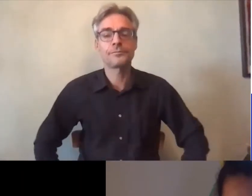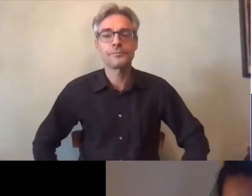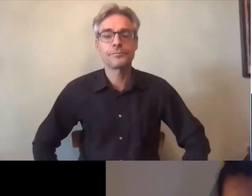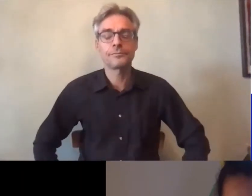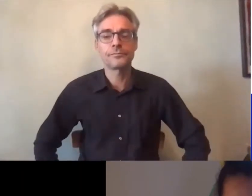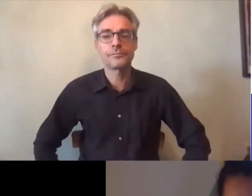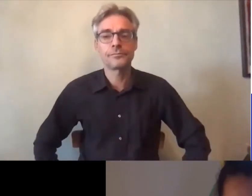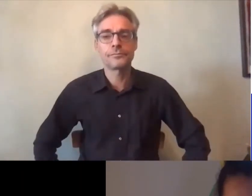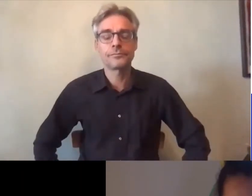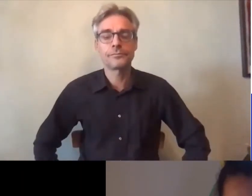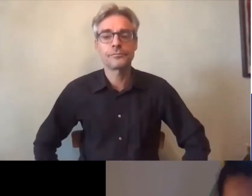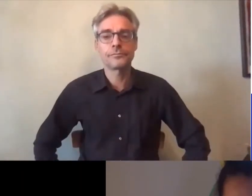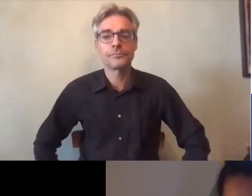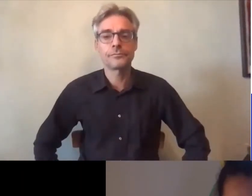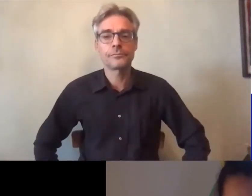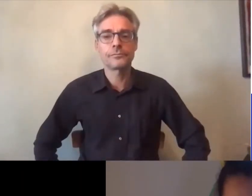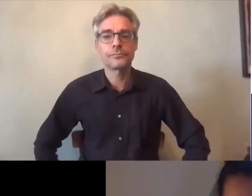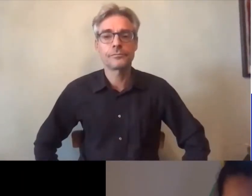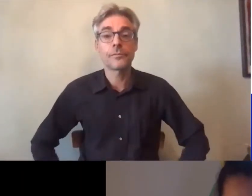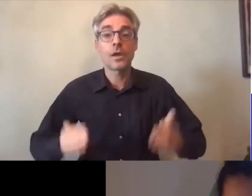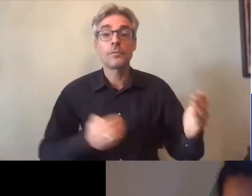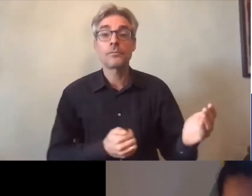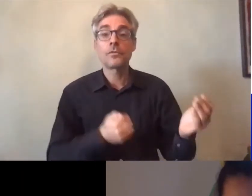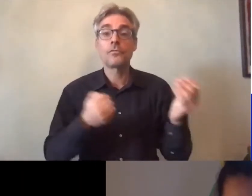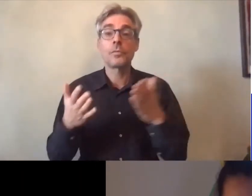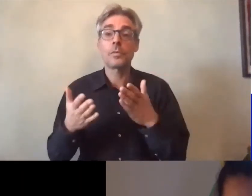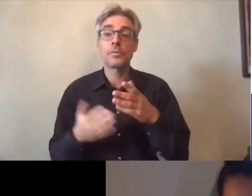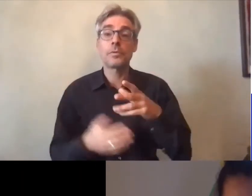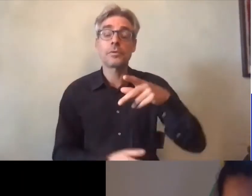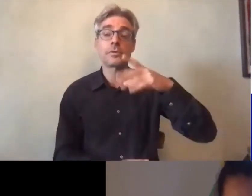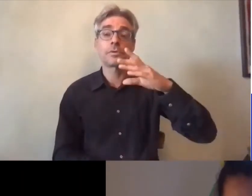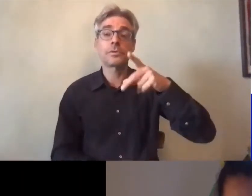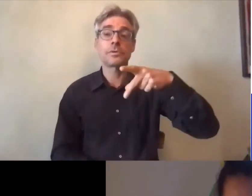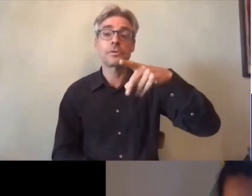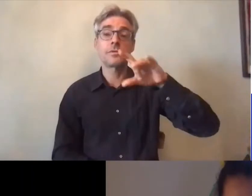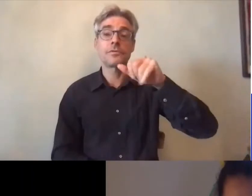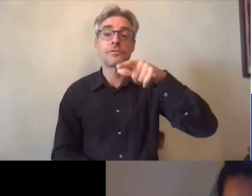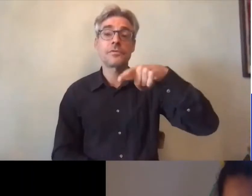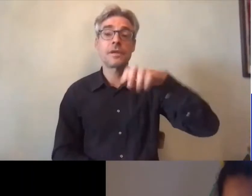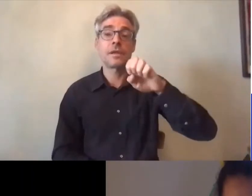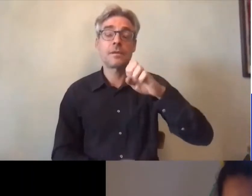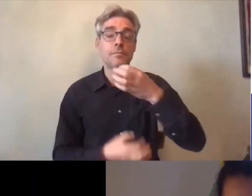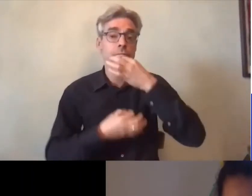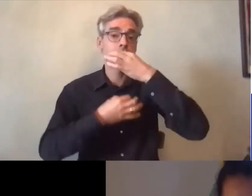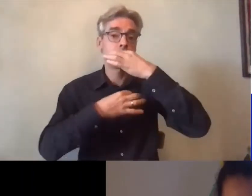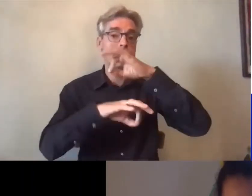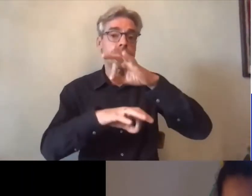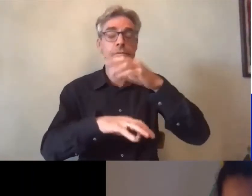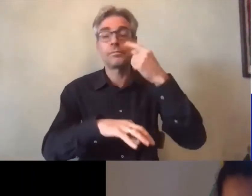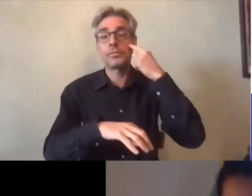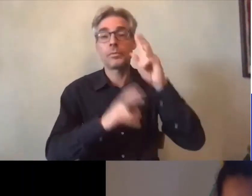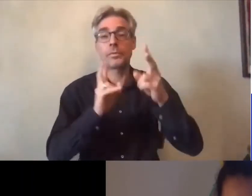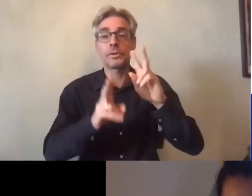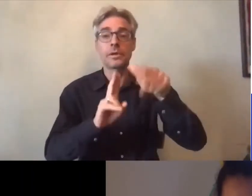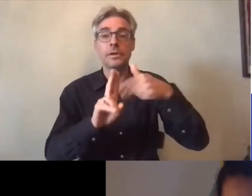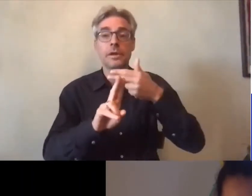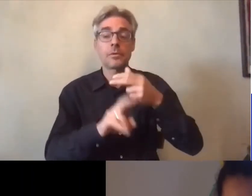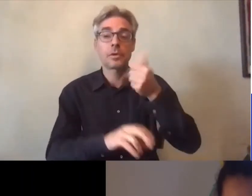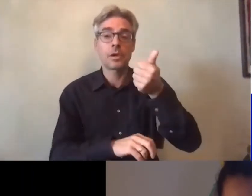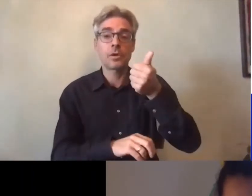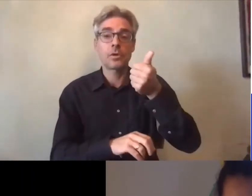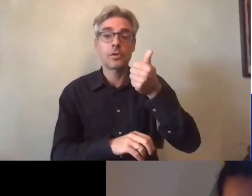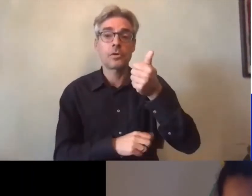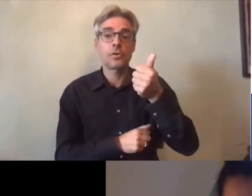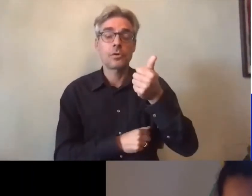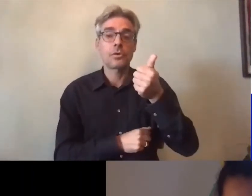Philippe de reprendre la parole peut-être pour évoquer peut-être répondre d'abord à une question qui nous a été